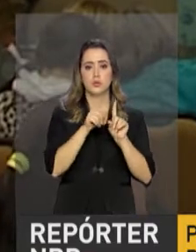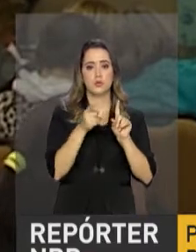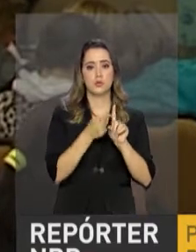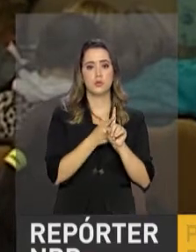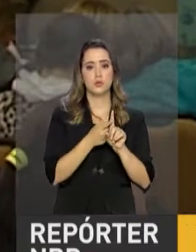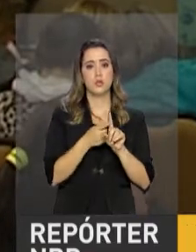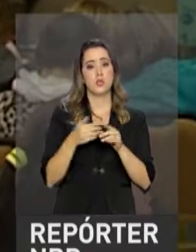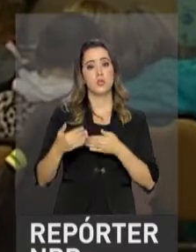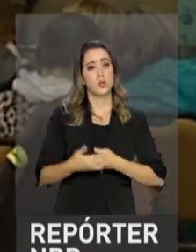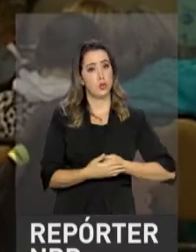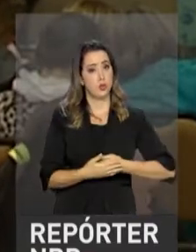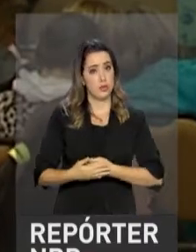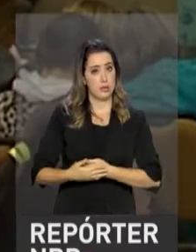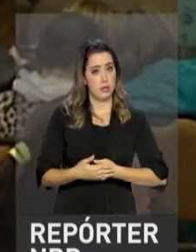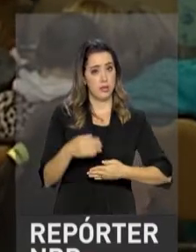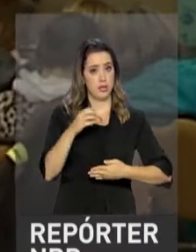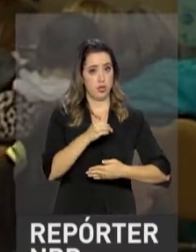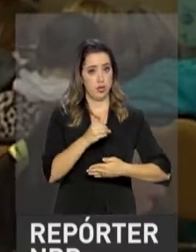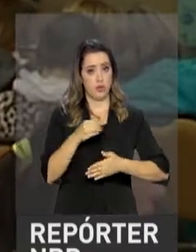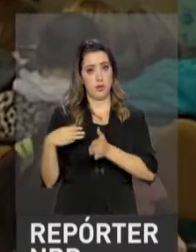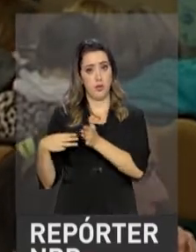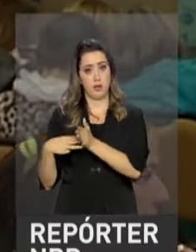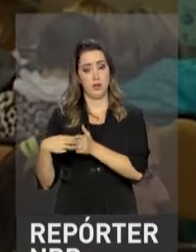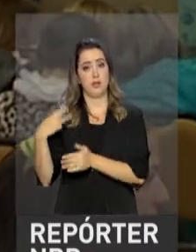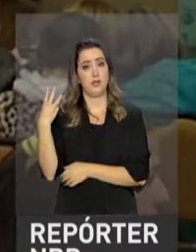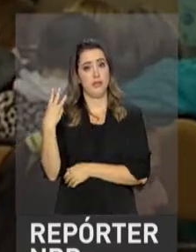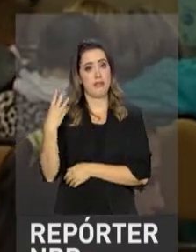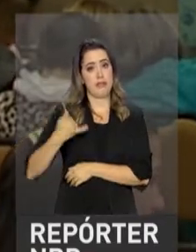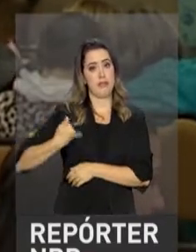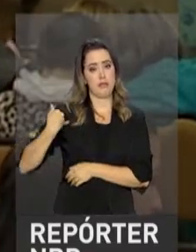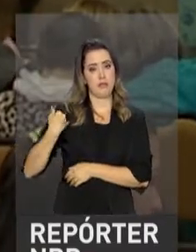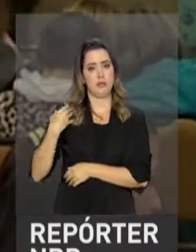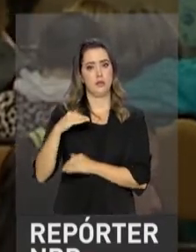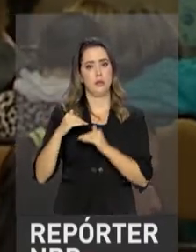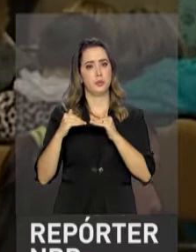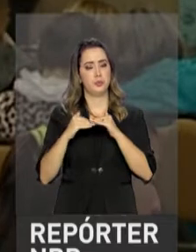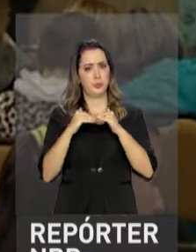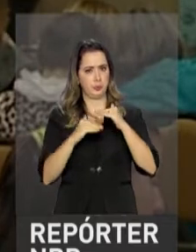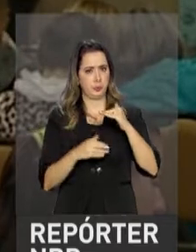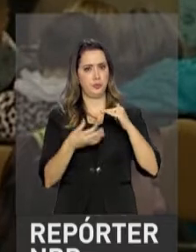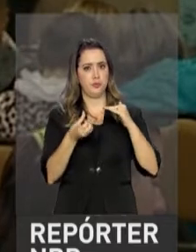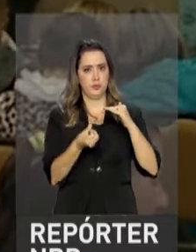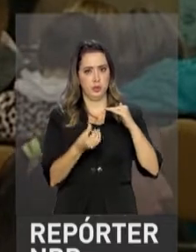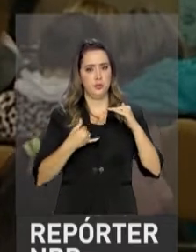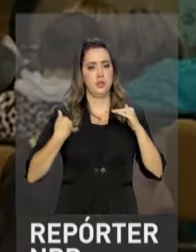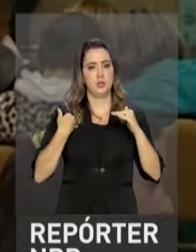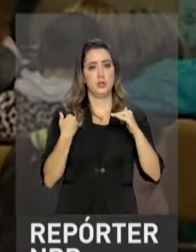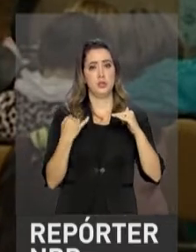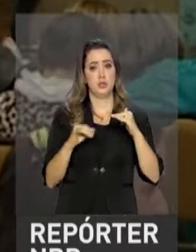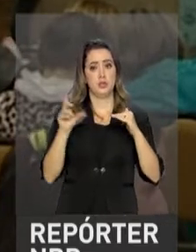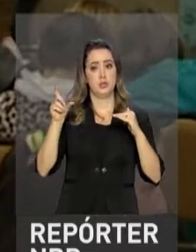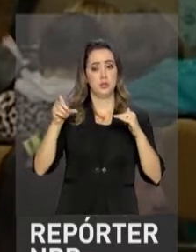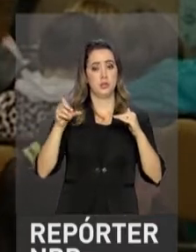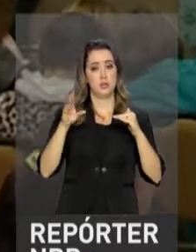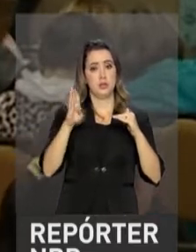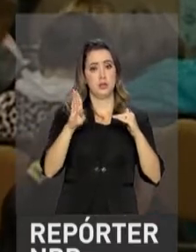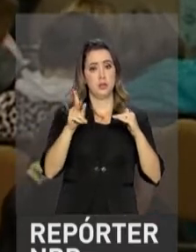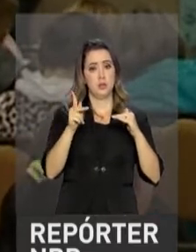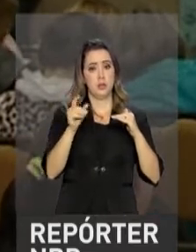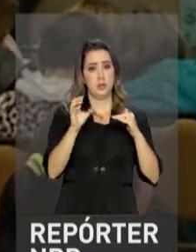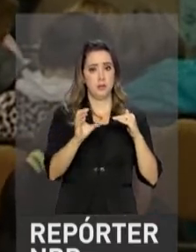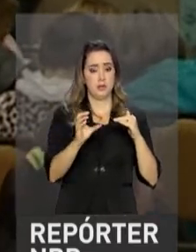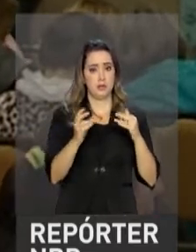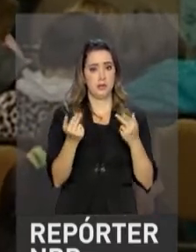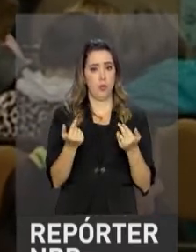anos que participam do programa Bolsa Família, além de menores até 6 anos que recebem o benefício de prestação continuada,